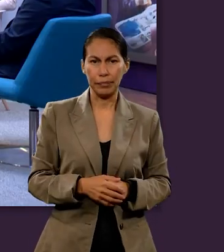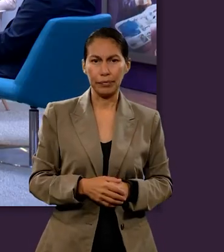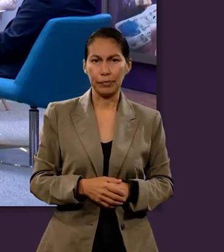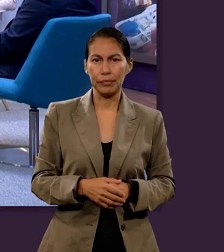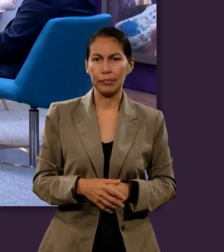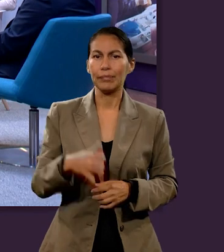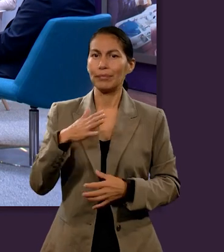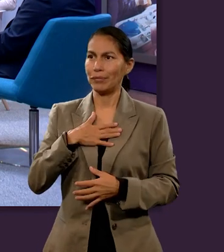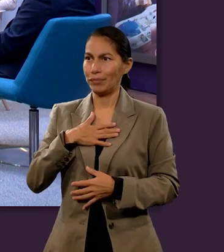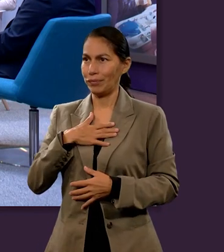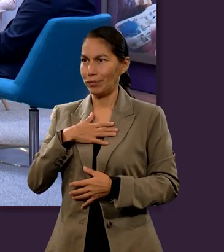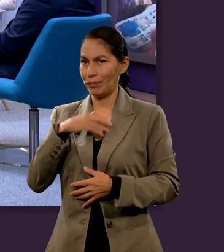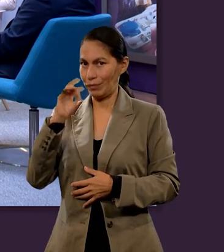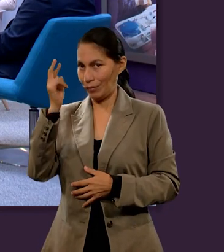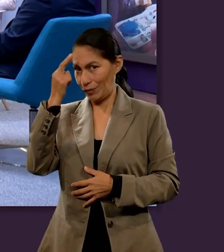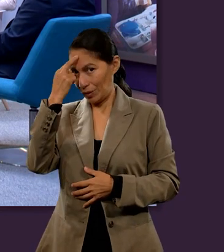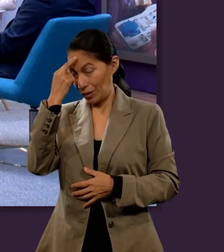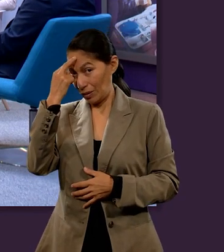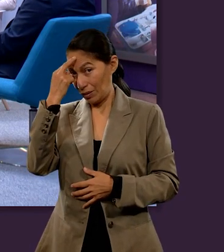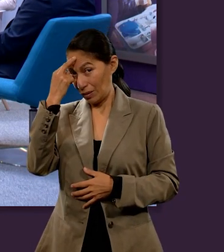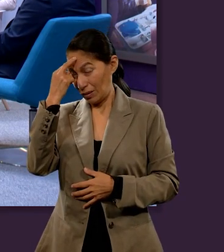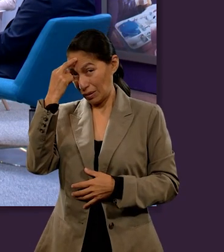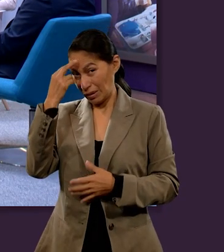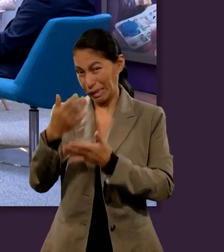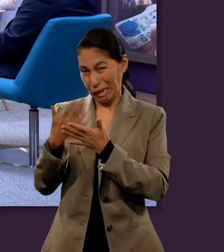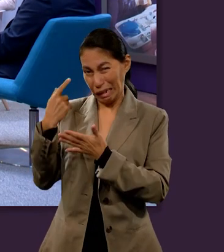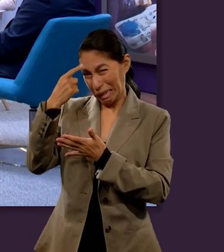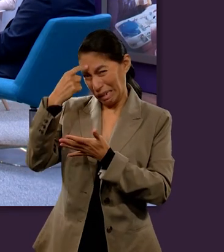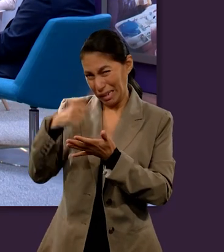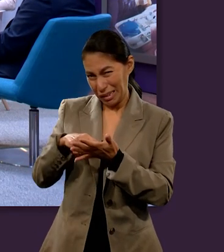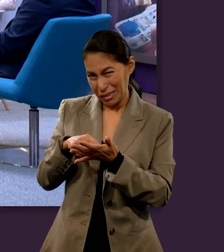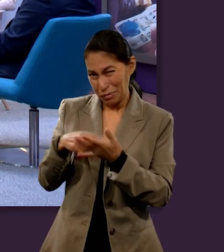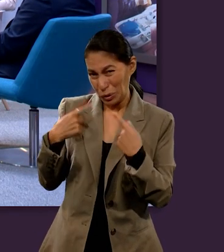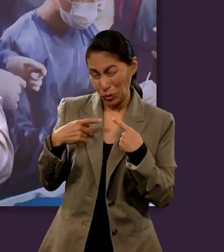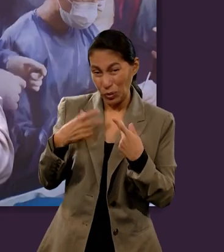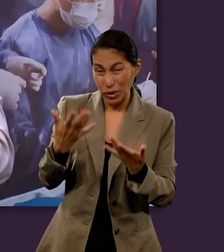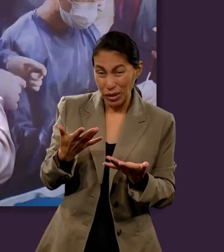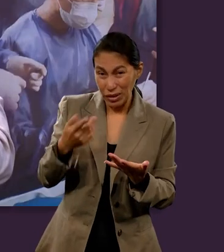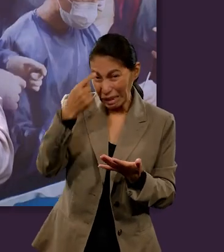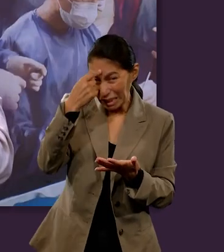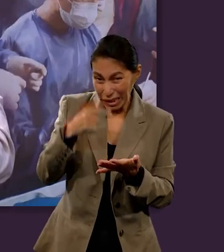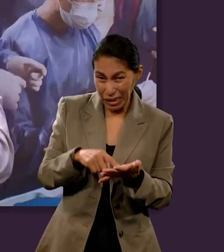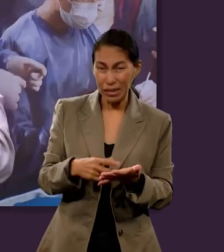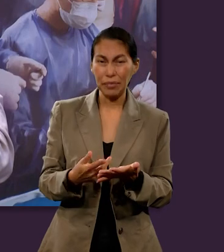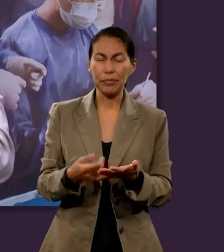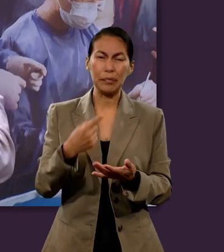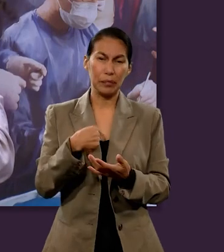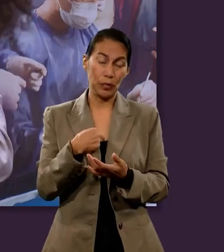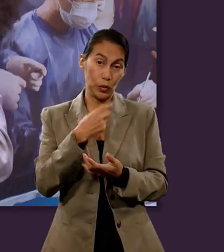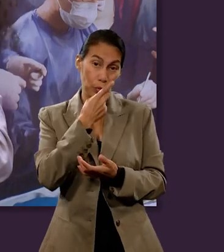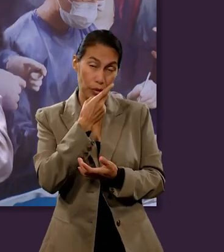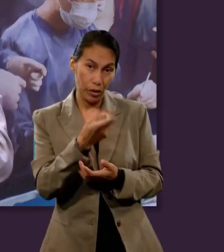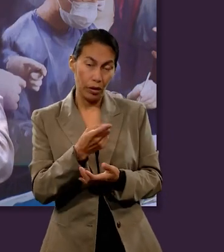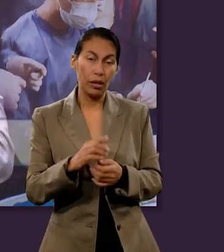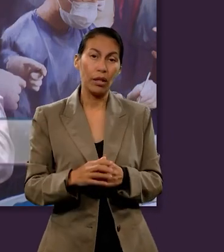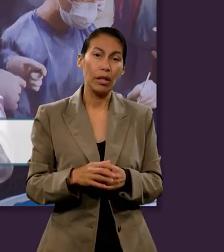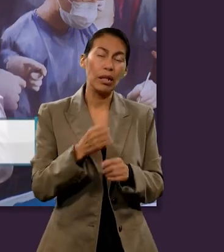este tema tan complicado que es el infierno. Recuerdo los mitos o las creencias que mencionábamos al inicio.